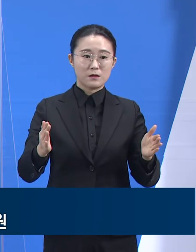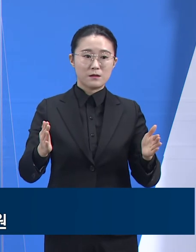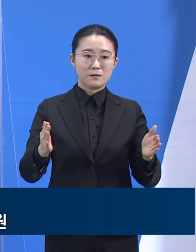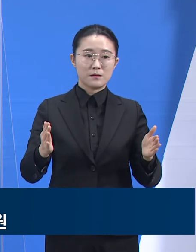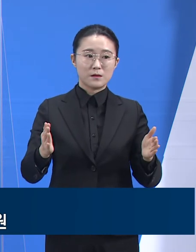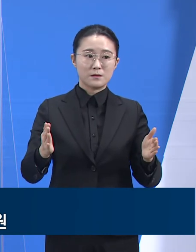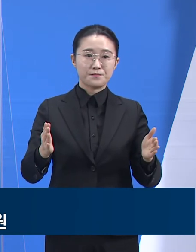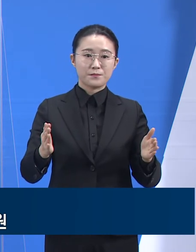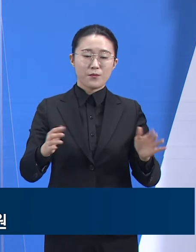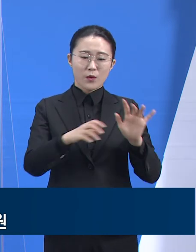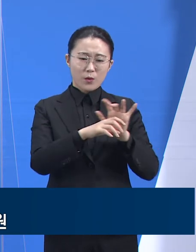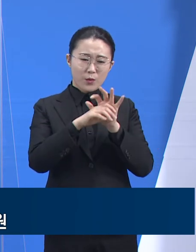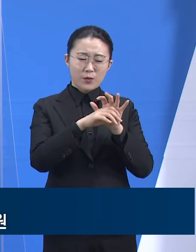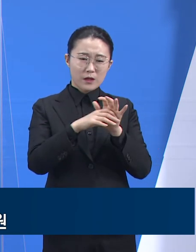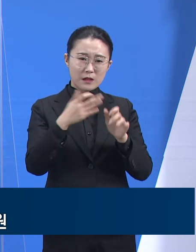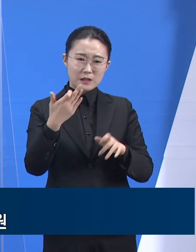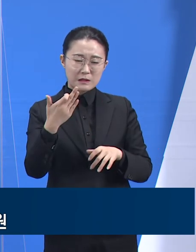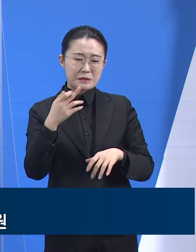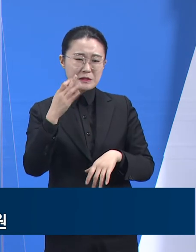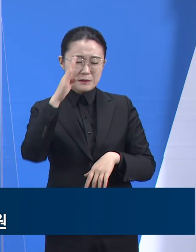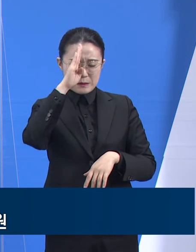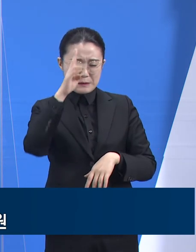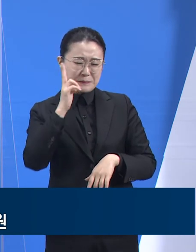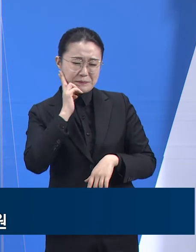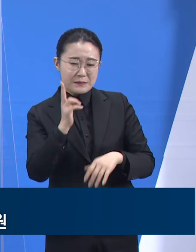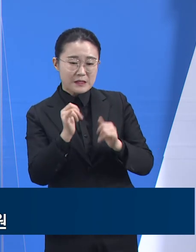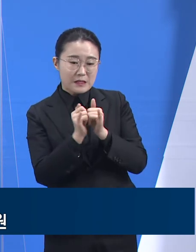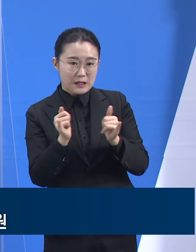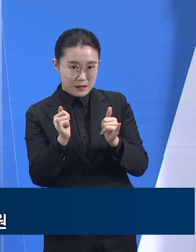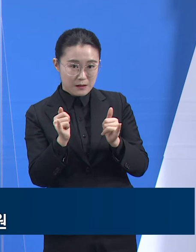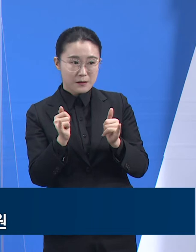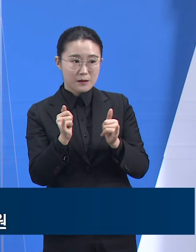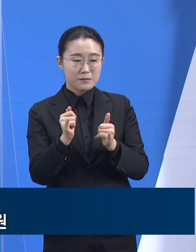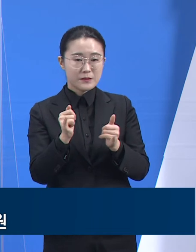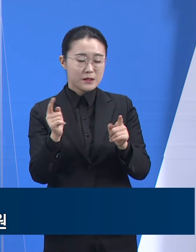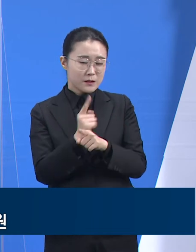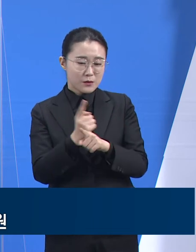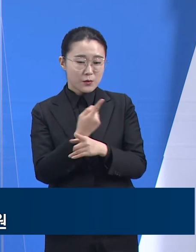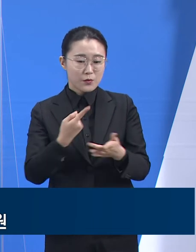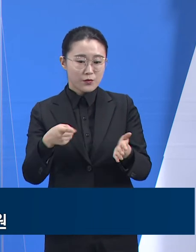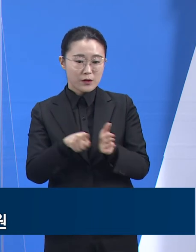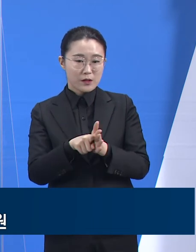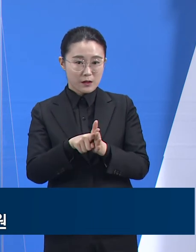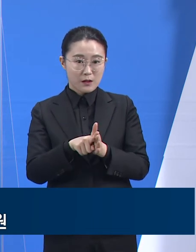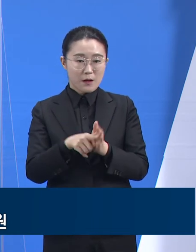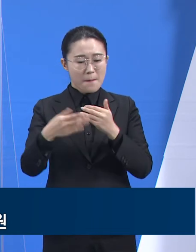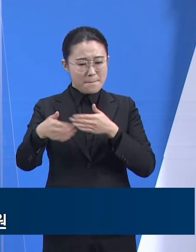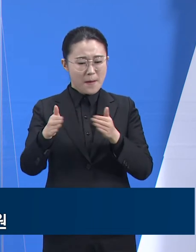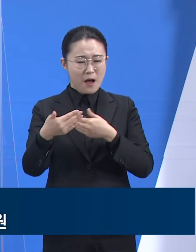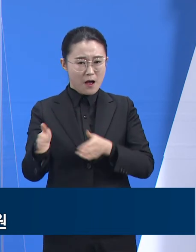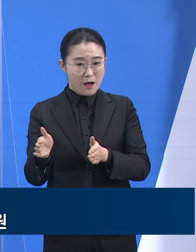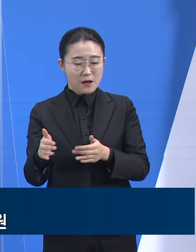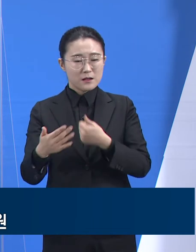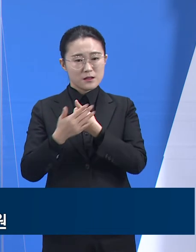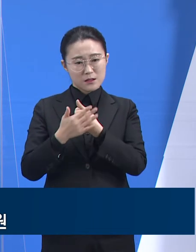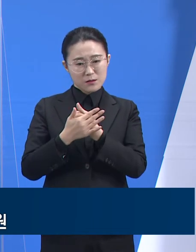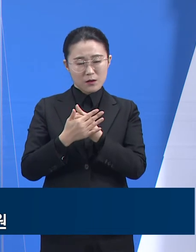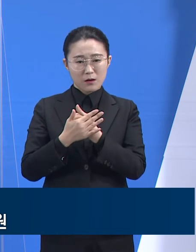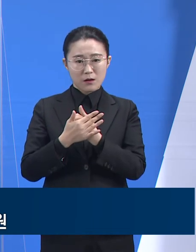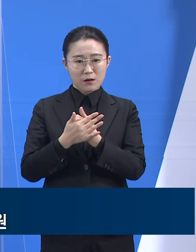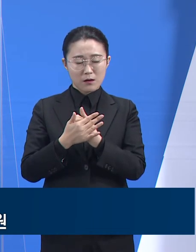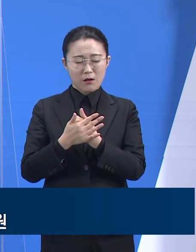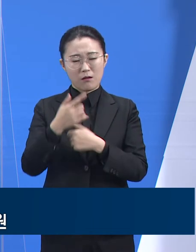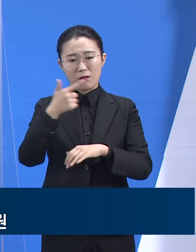개씩의 코로나19 중환자 치료병상을 제공하면서 도민의 건강을 지키는데 애써주셨던 그런 고마운